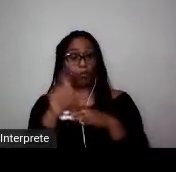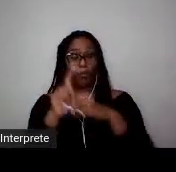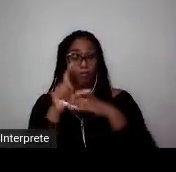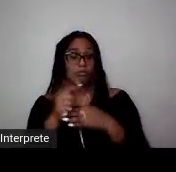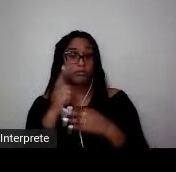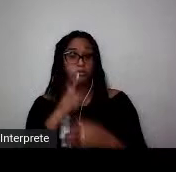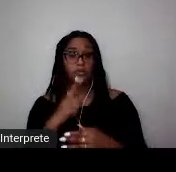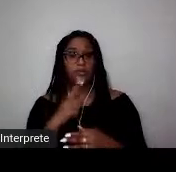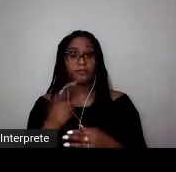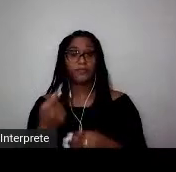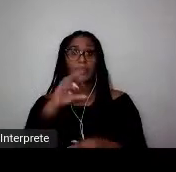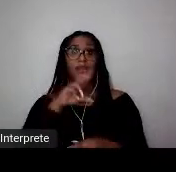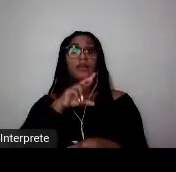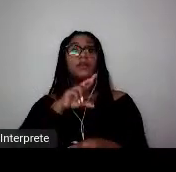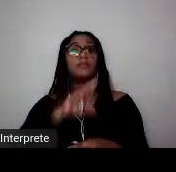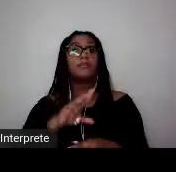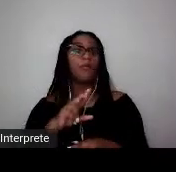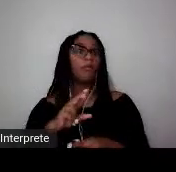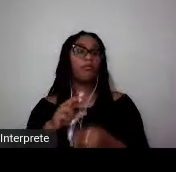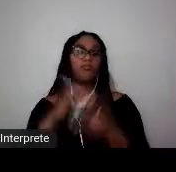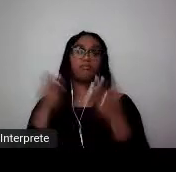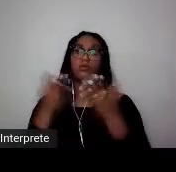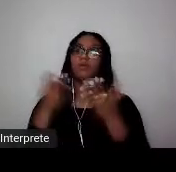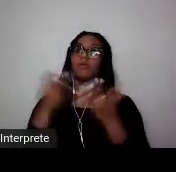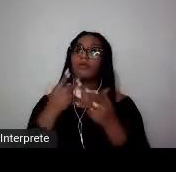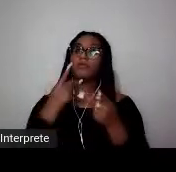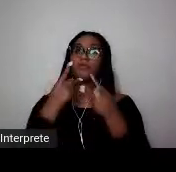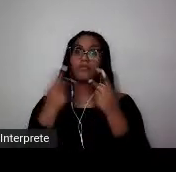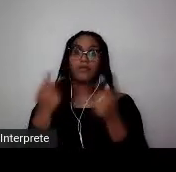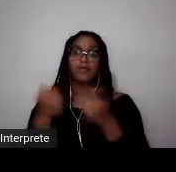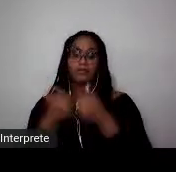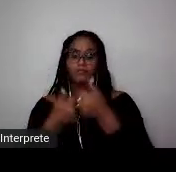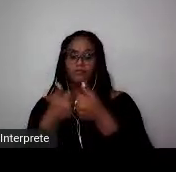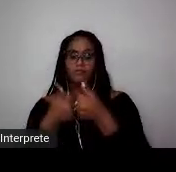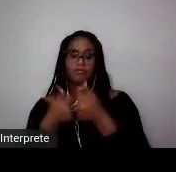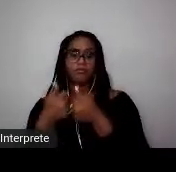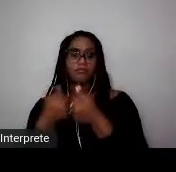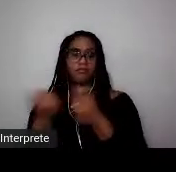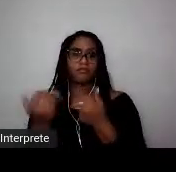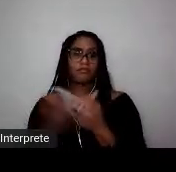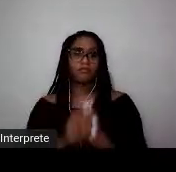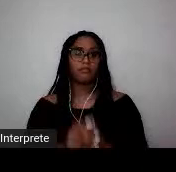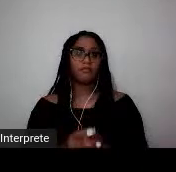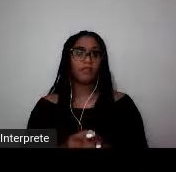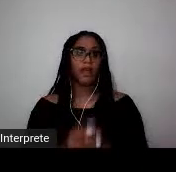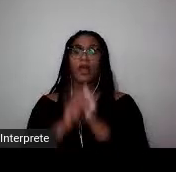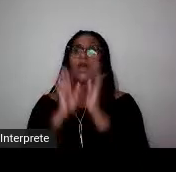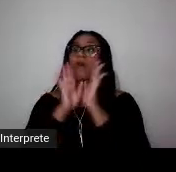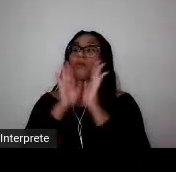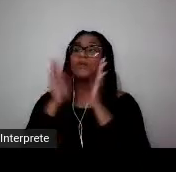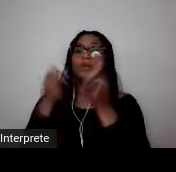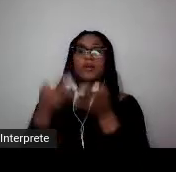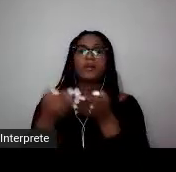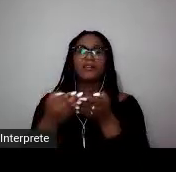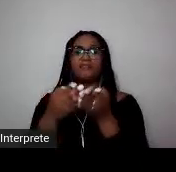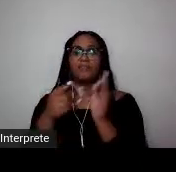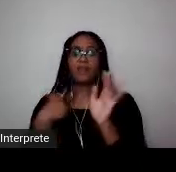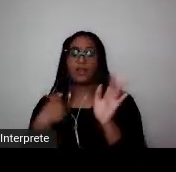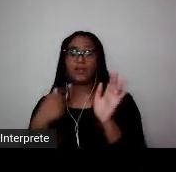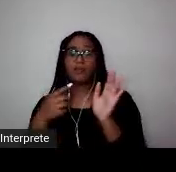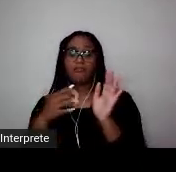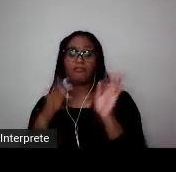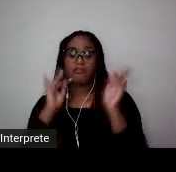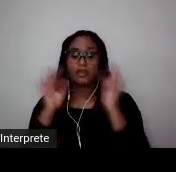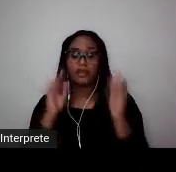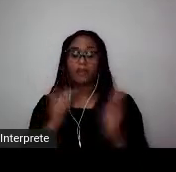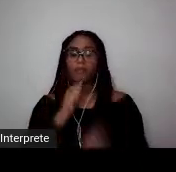mulheres no Brasil é profissional ou amador? Eu até ensaiei alguns artigos sobre essa temática, mas eu não fiquei satisfeita com nenhum deles. Na época